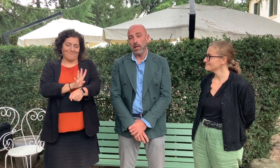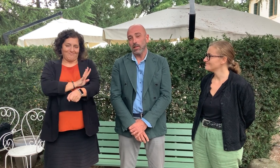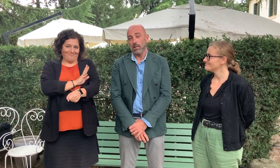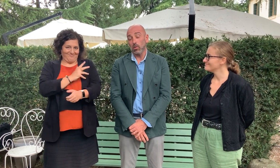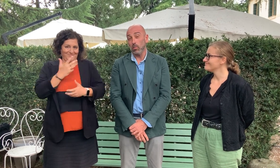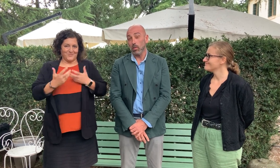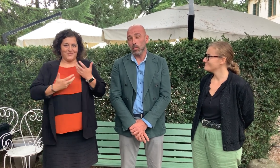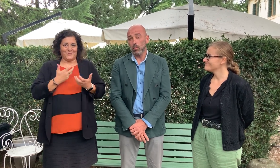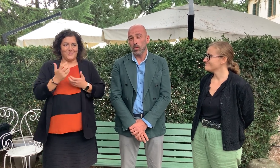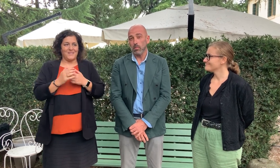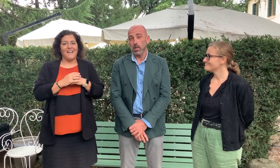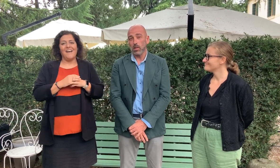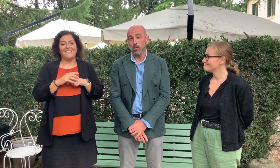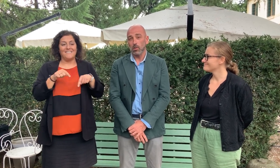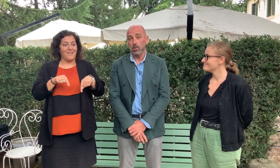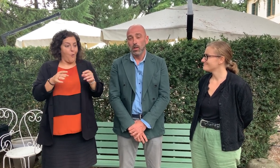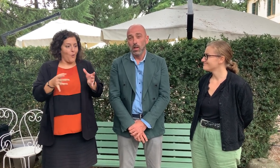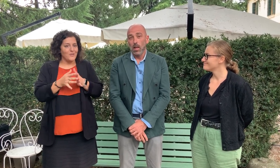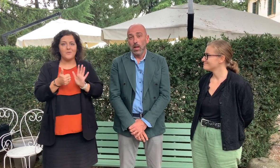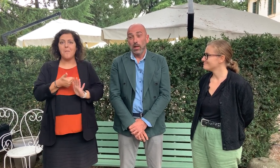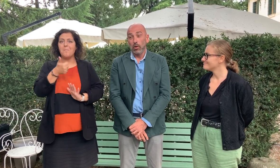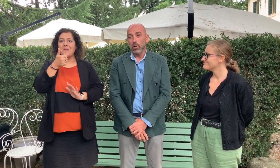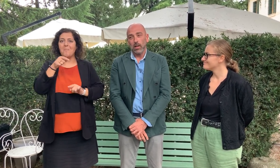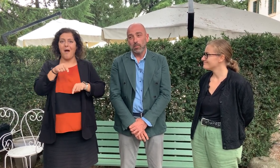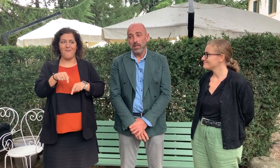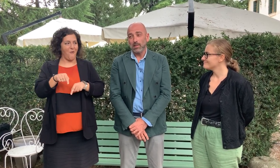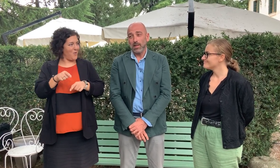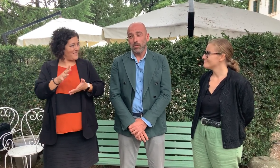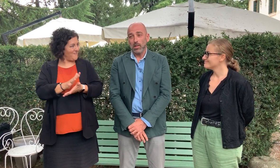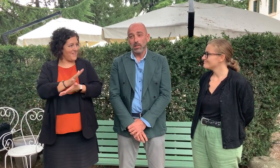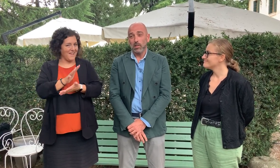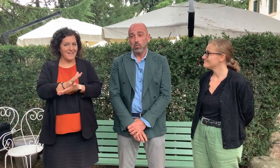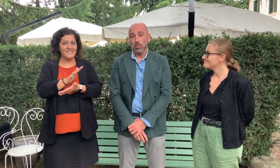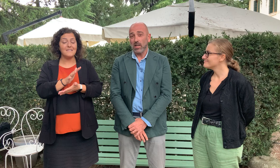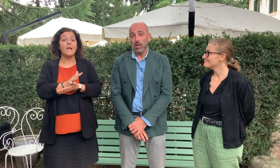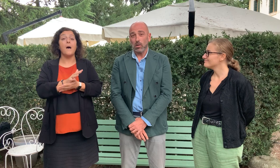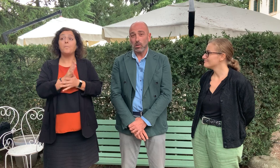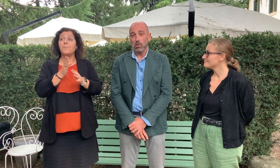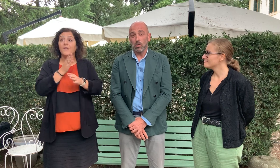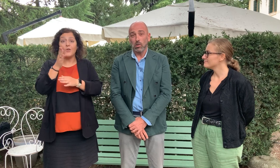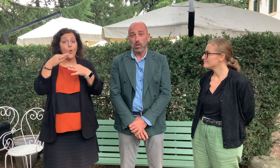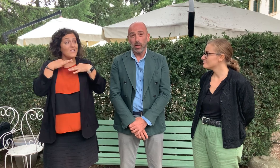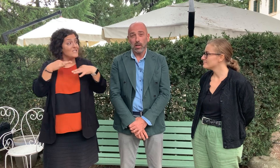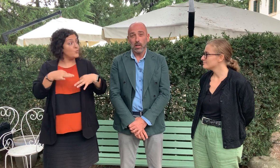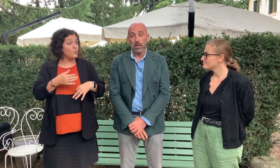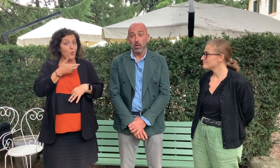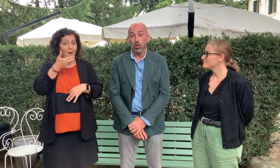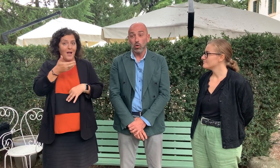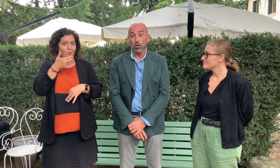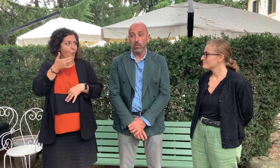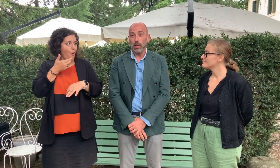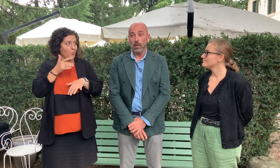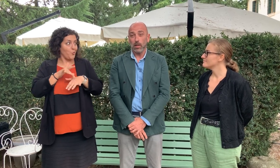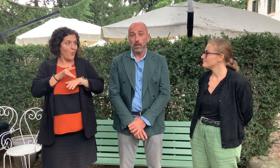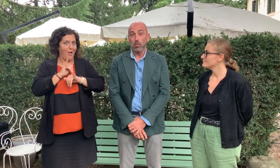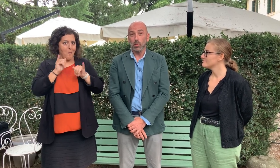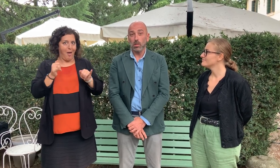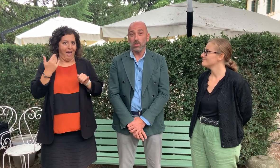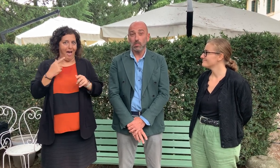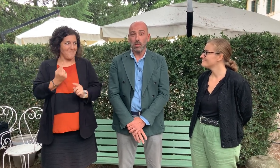è stato il primo accontamento. Non ero mai stato all'istituto Magarotto, dove moltissimi